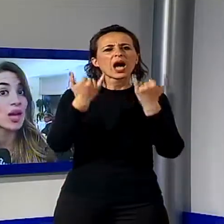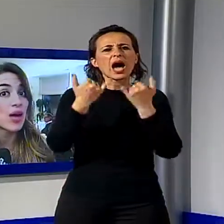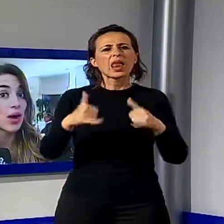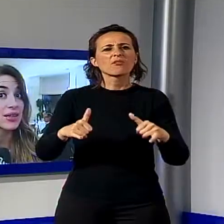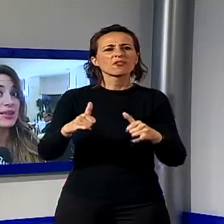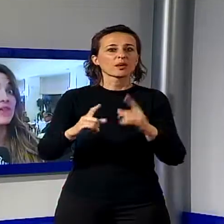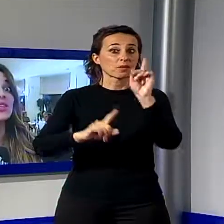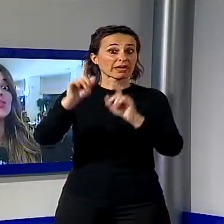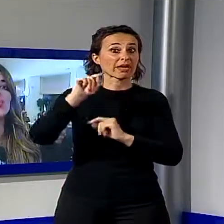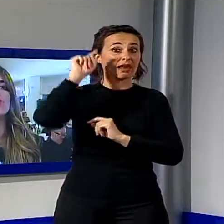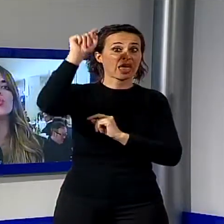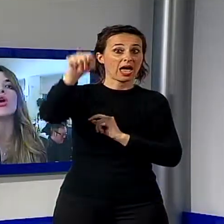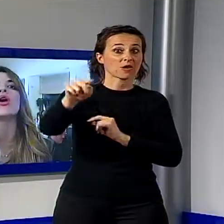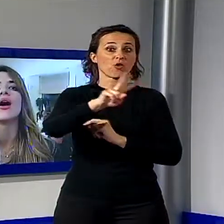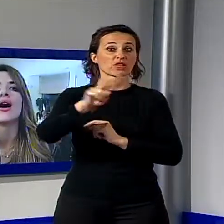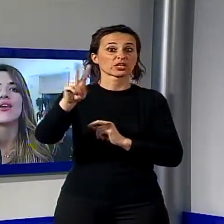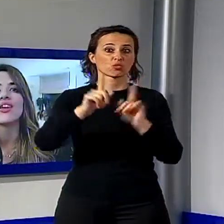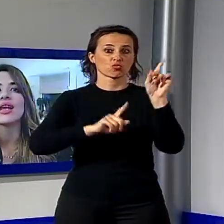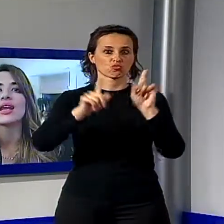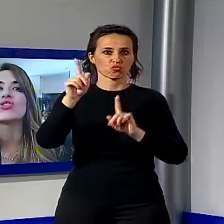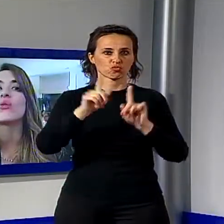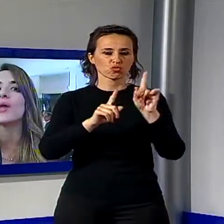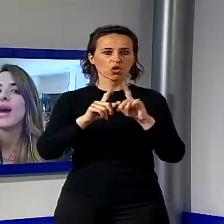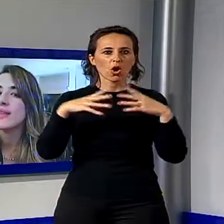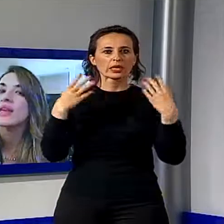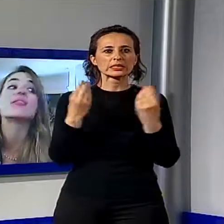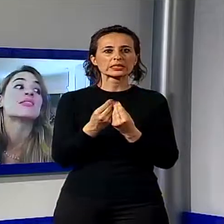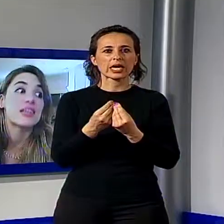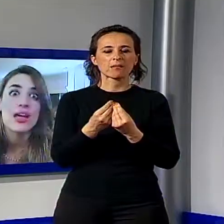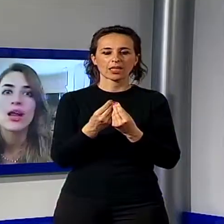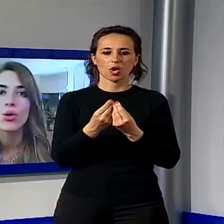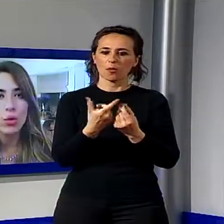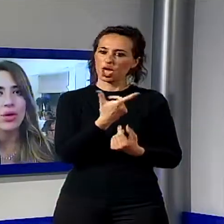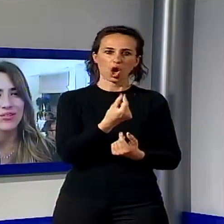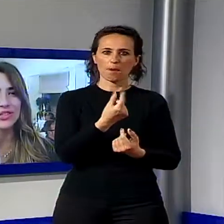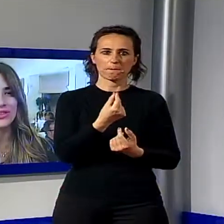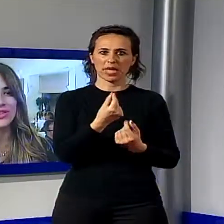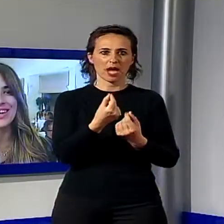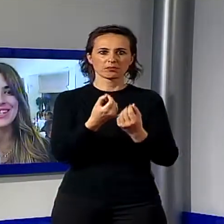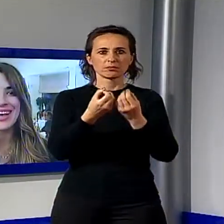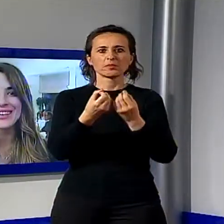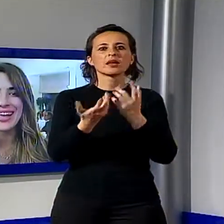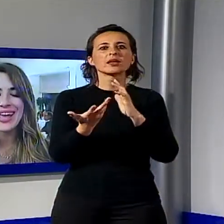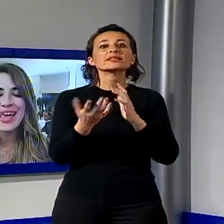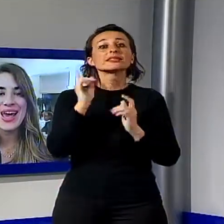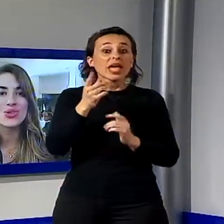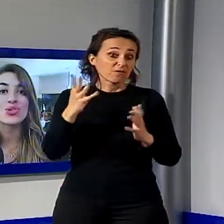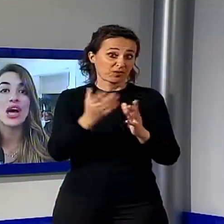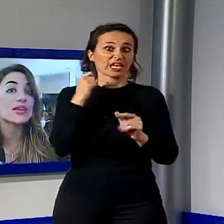Milano, alla data del 22 giugno, venire scoppiati, se saranno loro i vincitori della serata, e associati